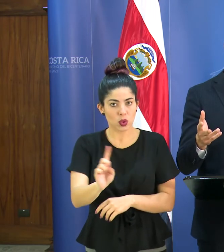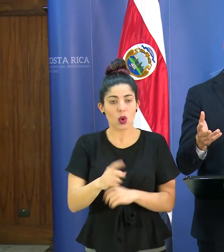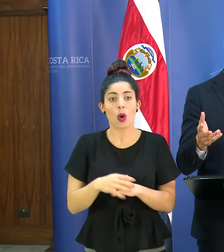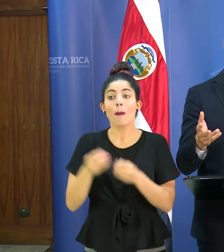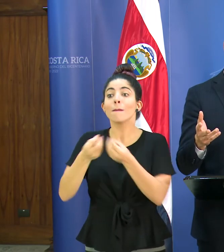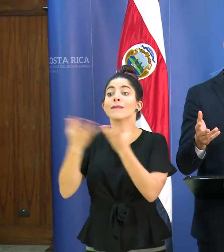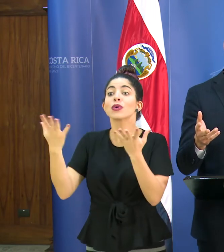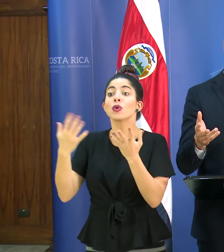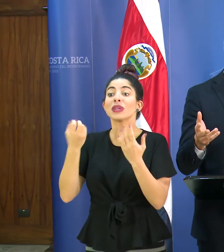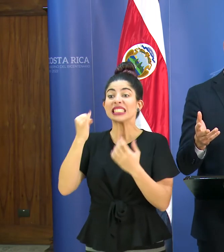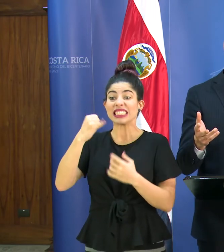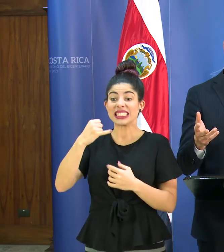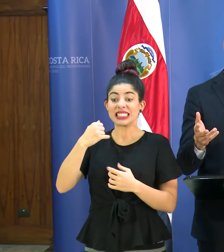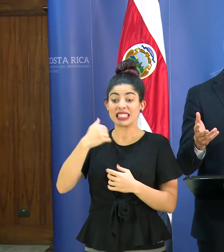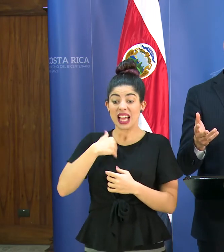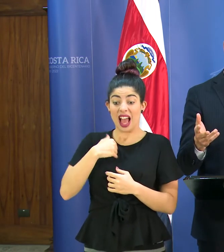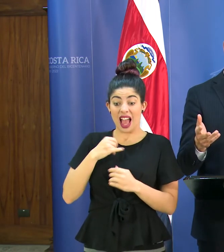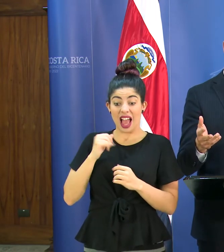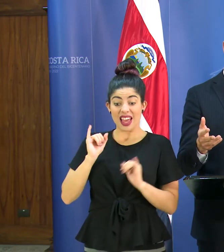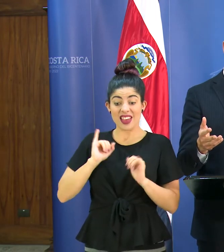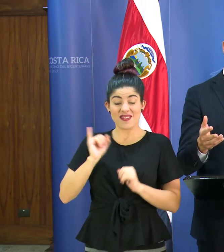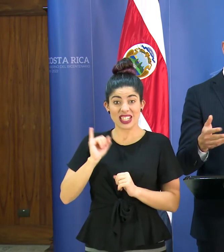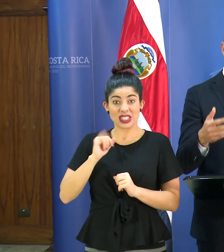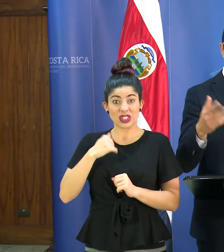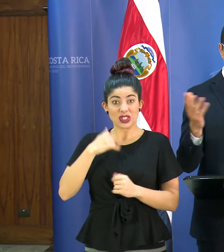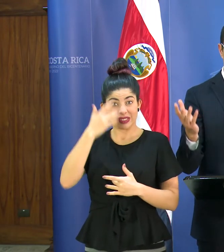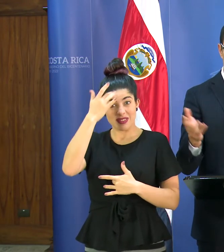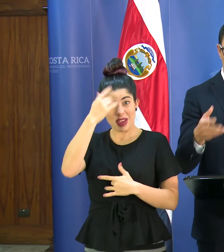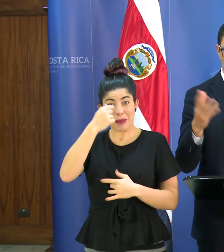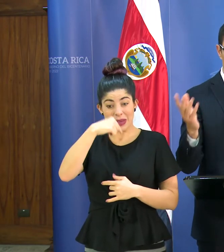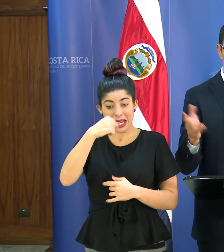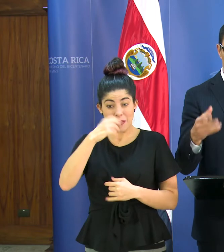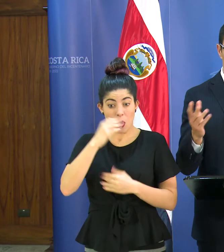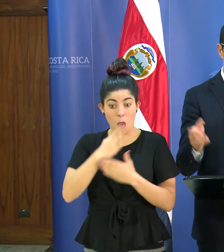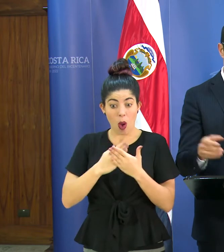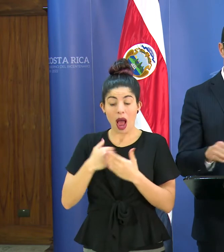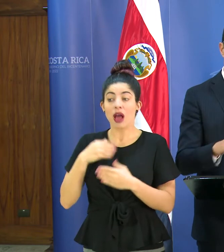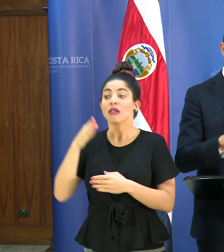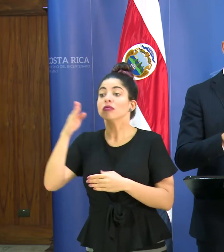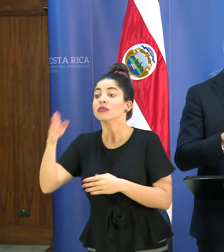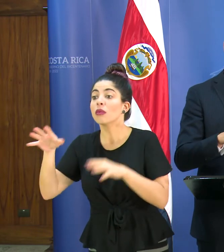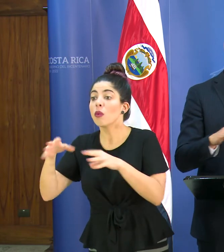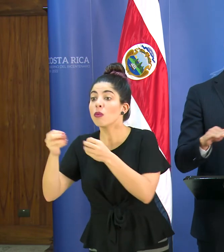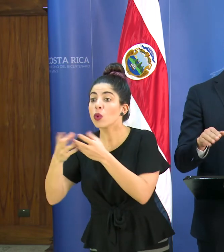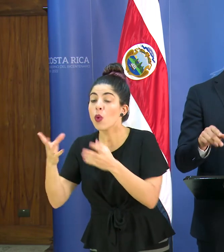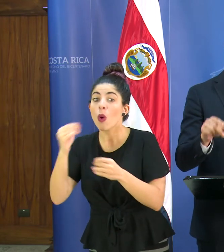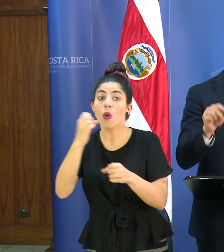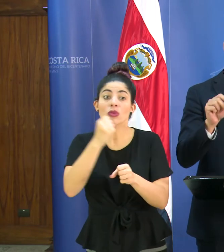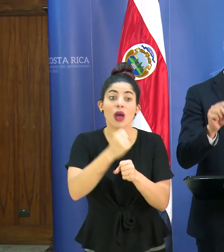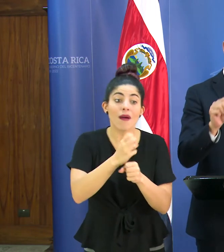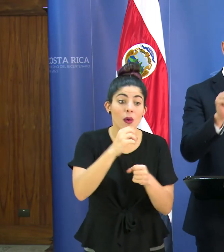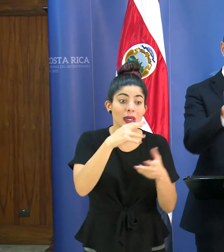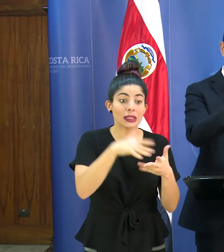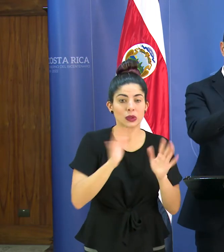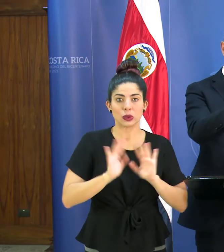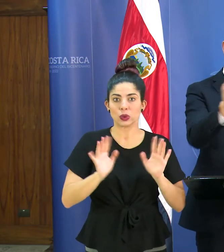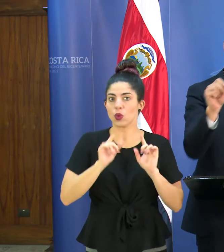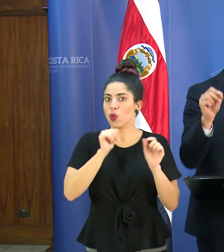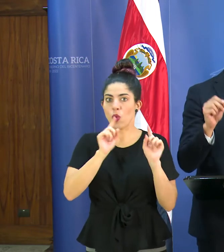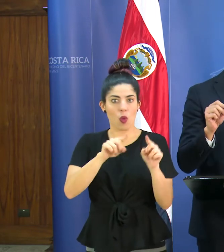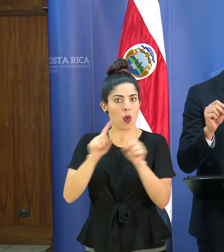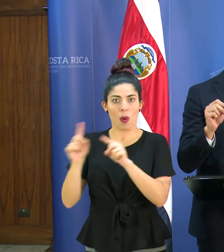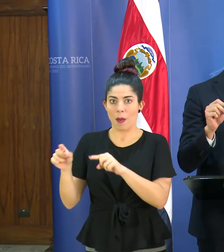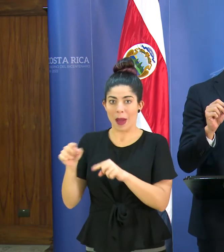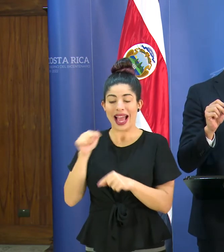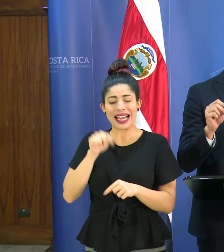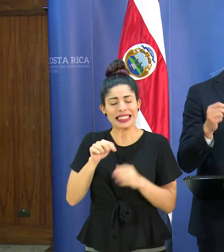lugares públicos si ya hay infección respiratoria o a lugares de trabajo, o lugares de estudio, se hace elemental y eso solamente lo podemos hacer